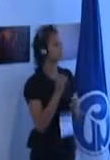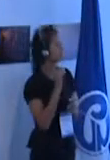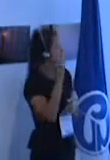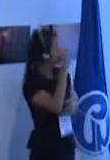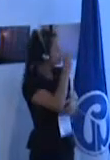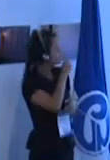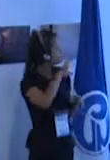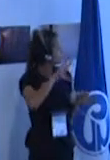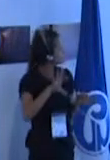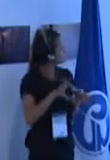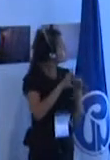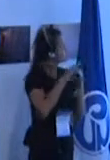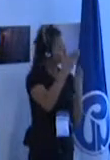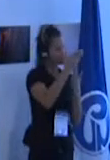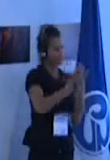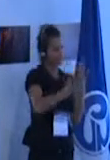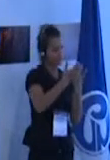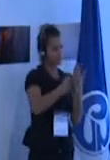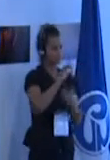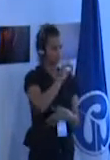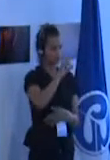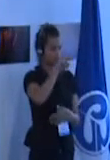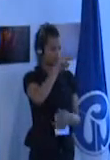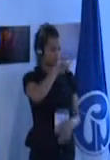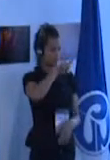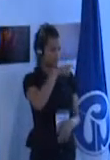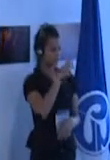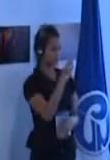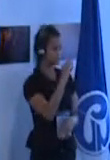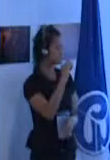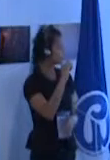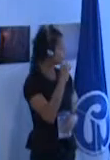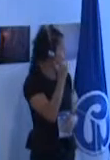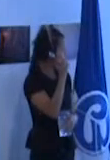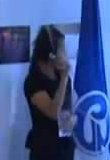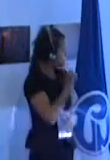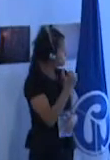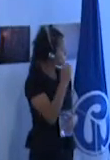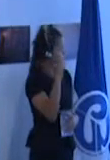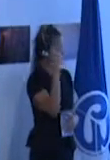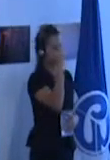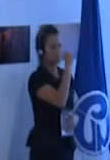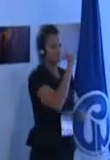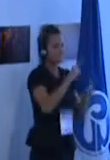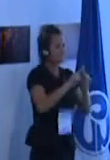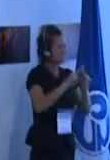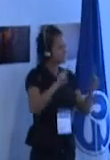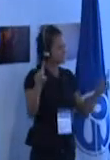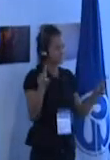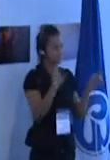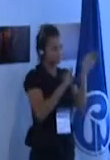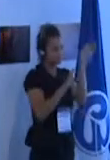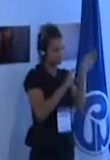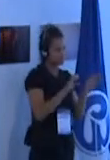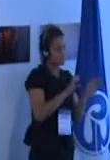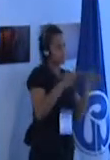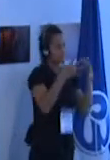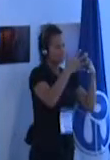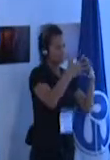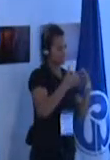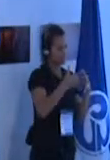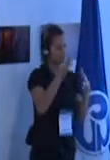la UNESCO encontramos diferencias fundamentales entre la integración y la escuela inclusiva